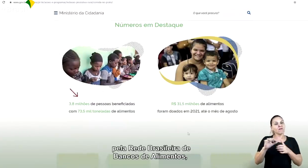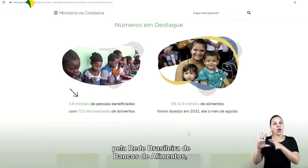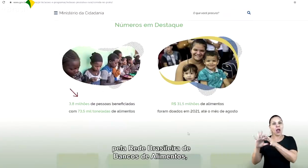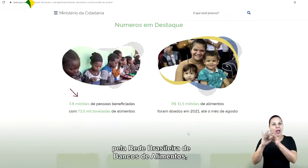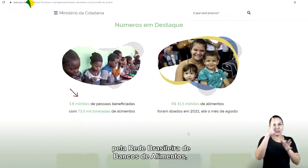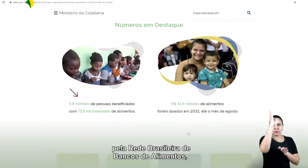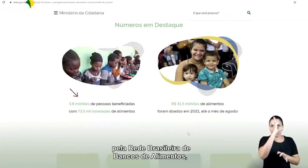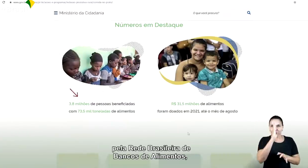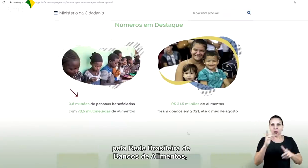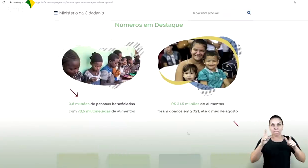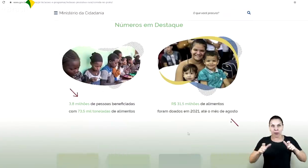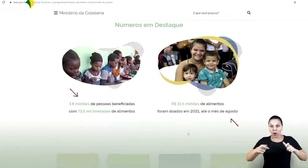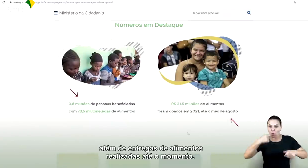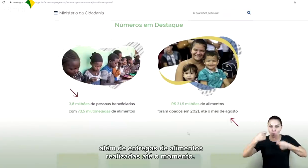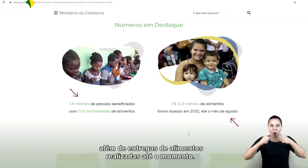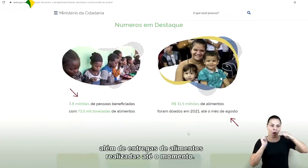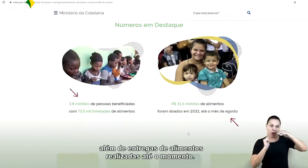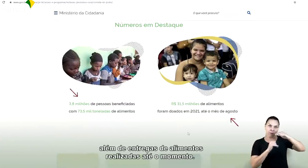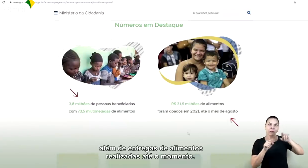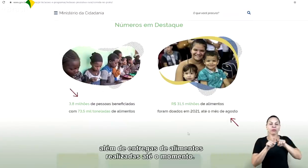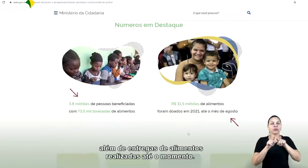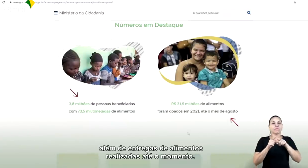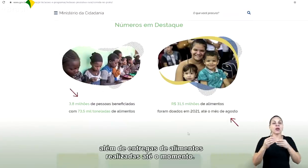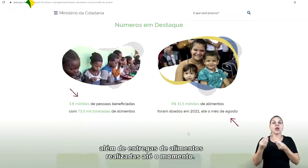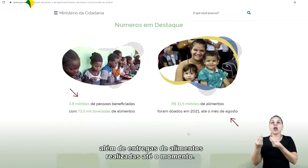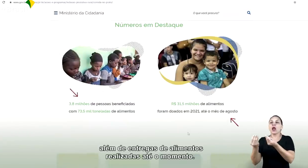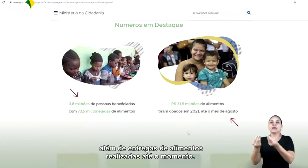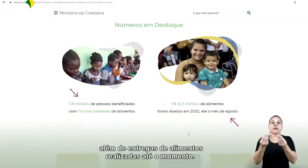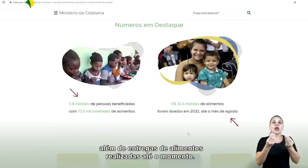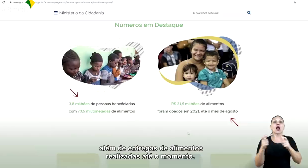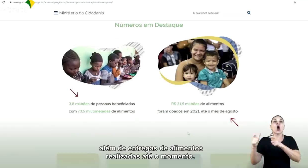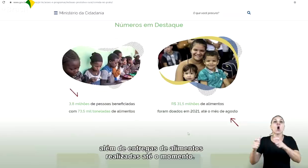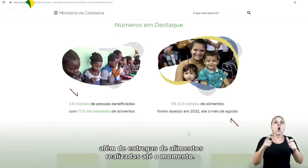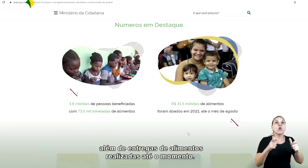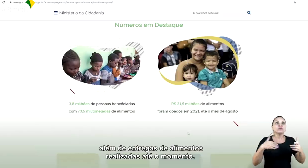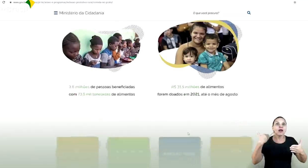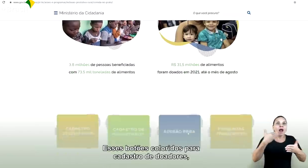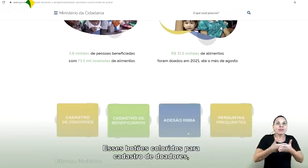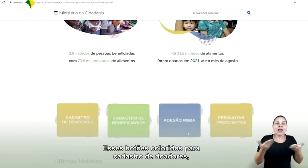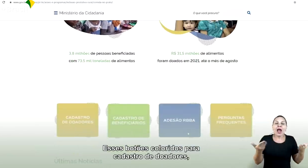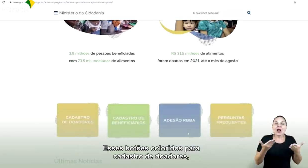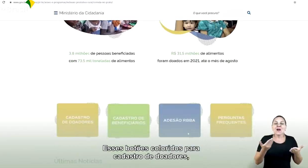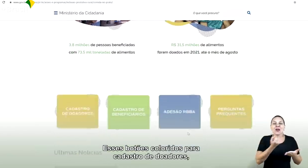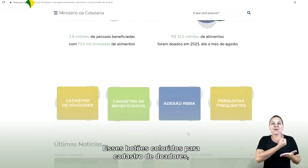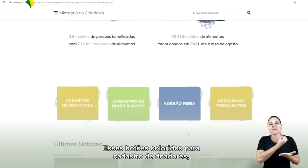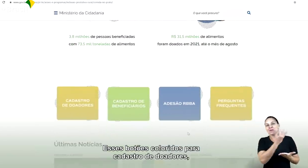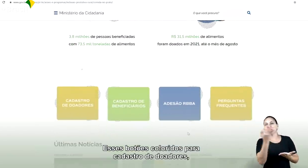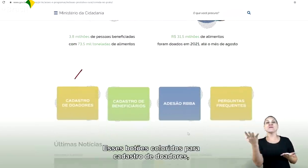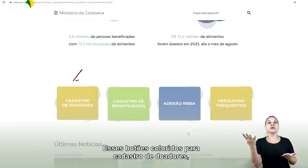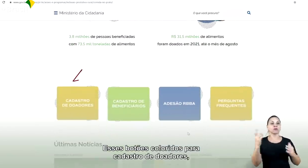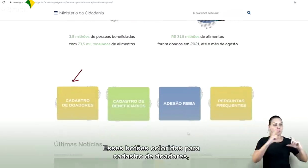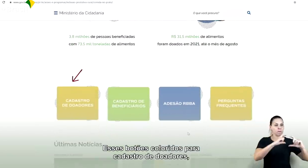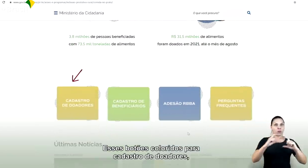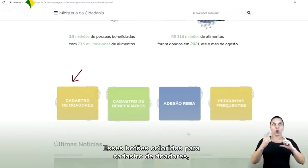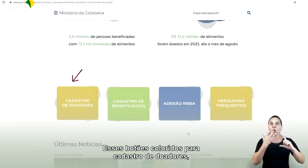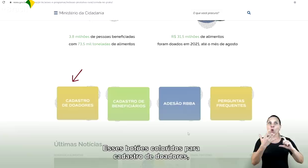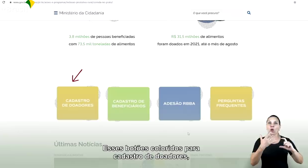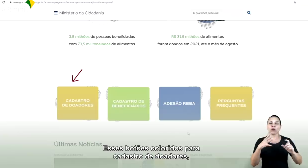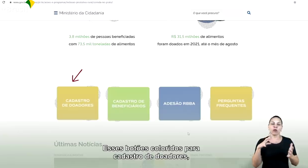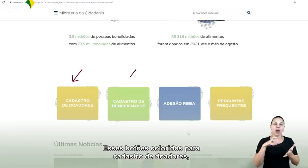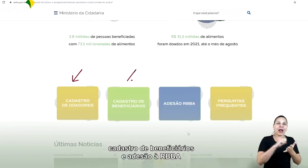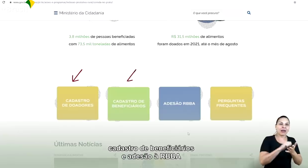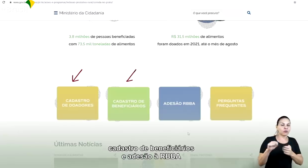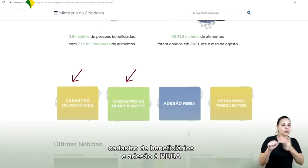Brasileira de Bancos de Alimentos, além de entregas de alimentos realizadas até o momento. Esses botões coloridos para cadastro de